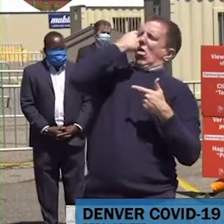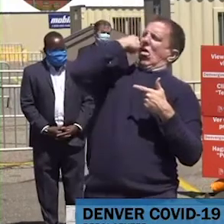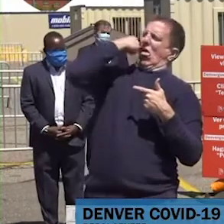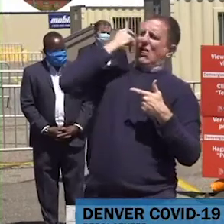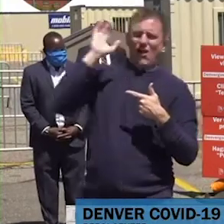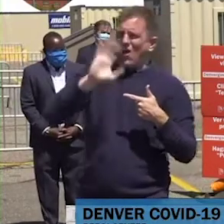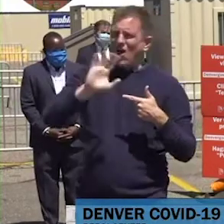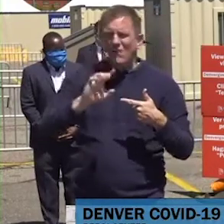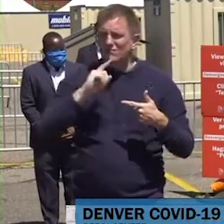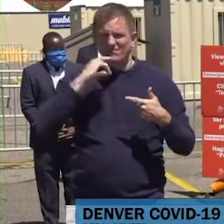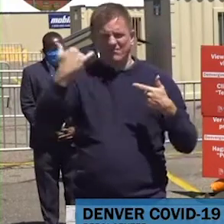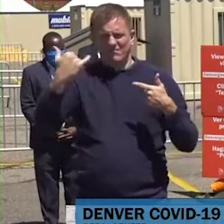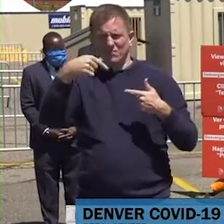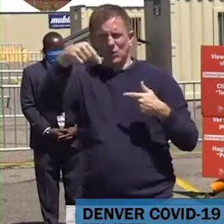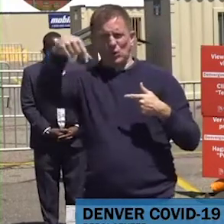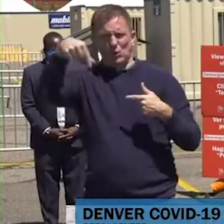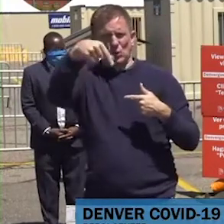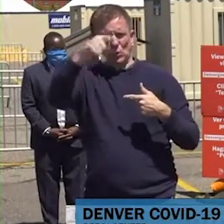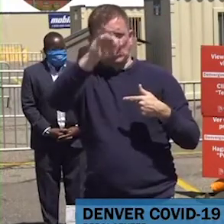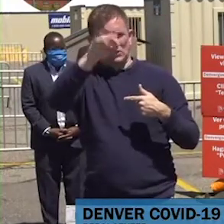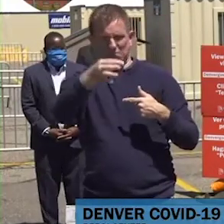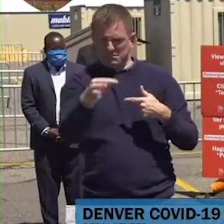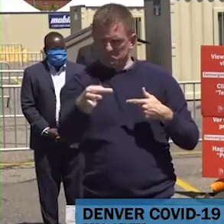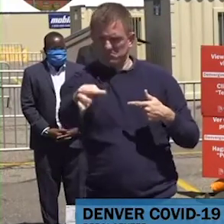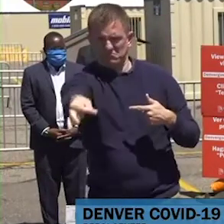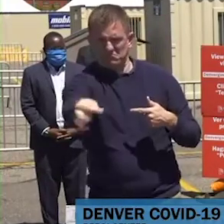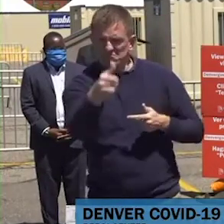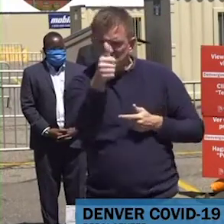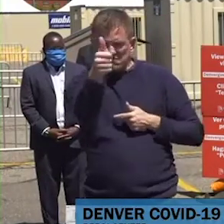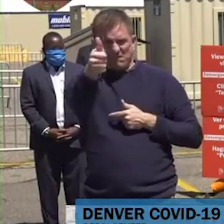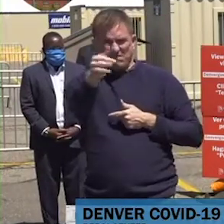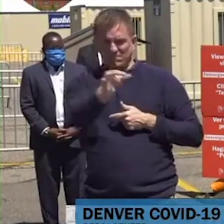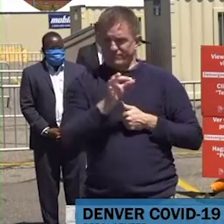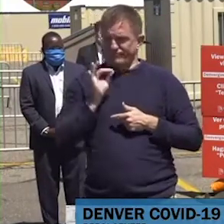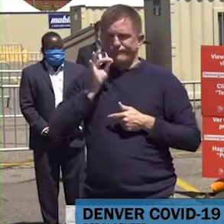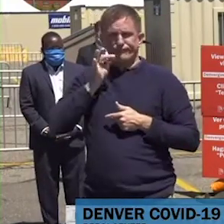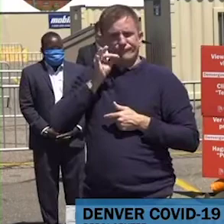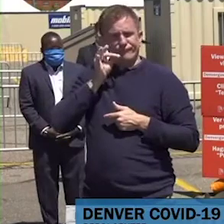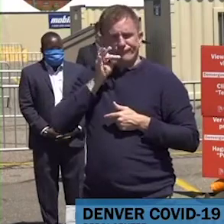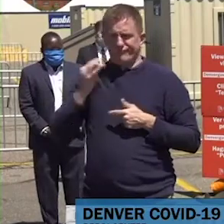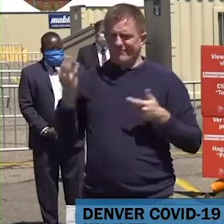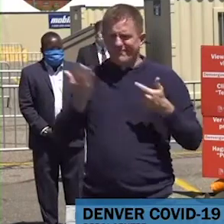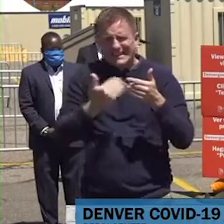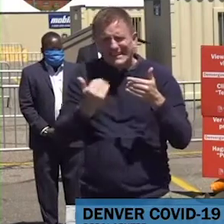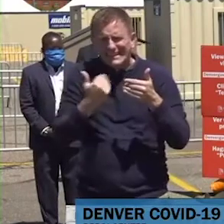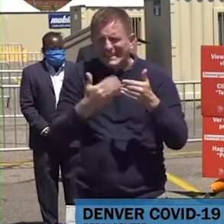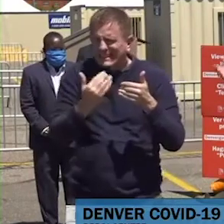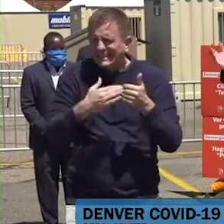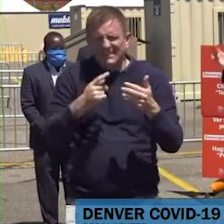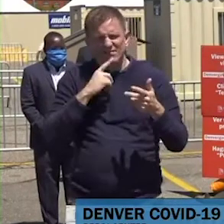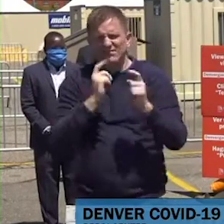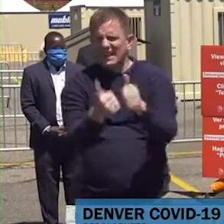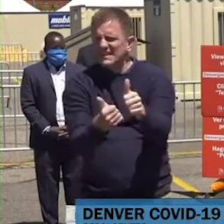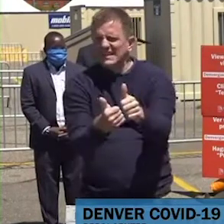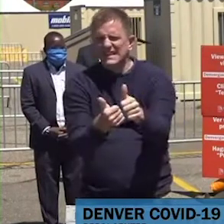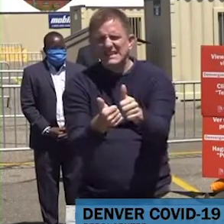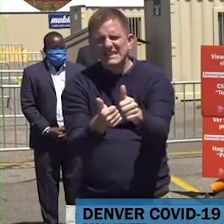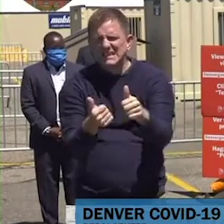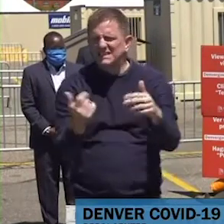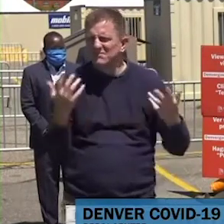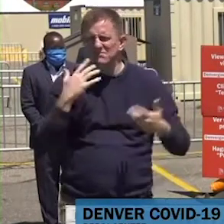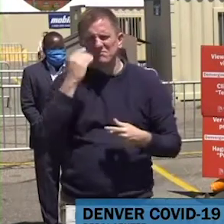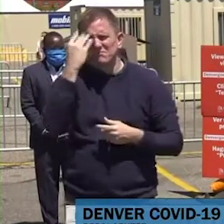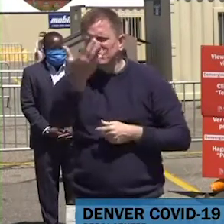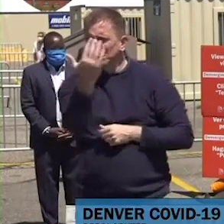es para nada doloroso y es muy fácil, rápido. Deberías de salir aquí en 15 minutos, 20 minutos, quizá algún día dure